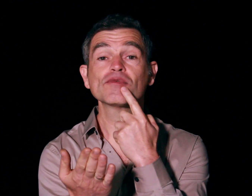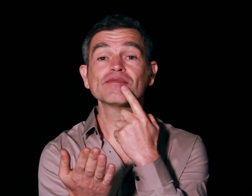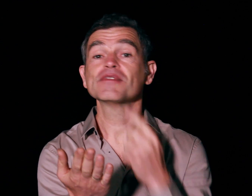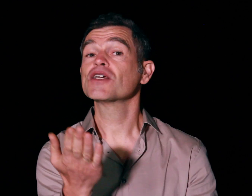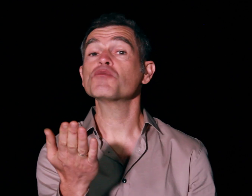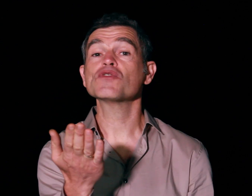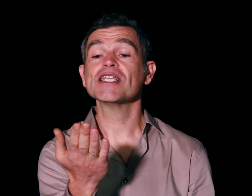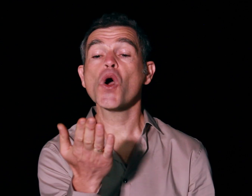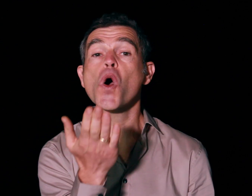comme ceci